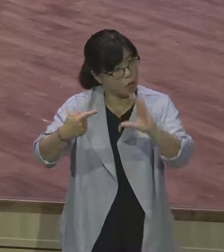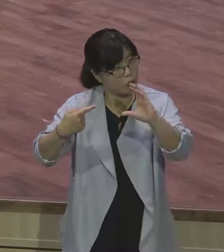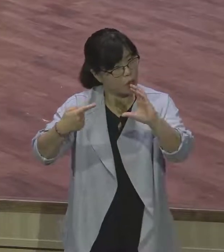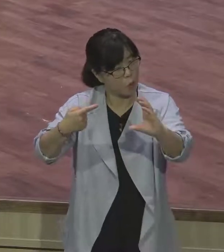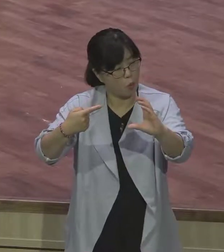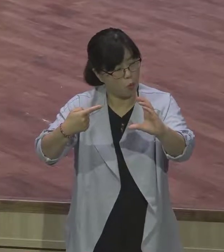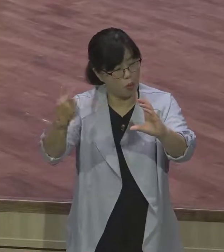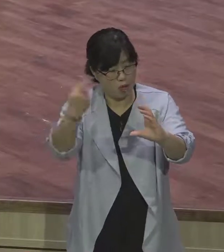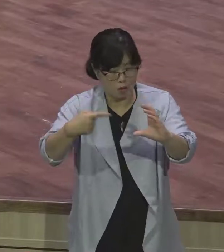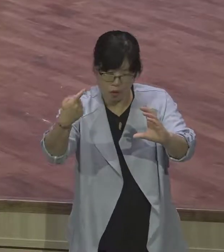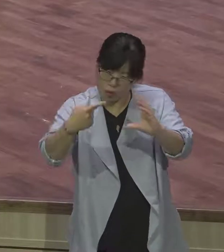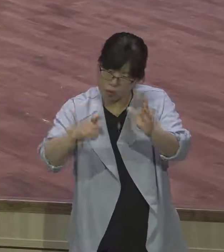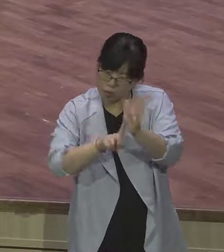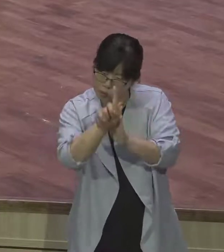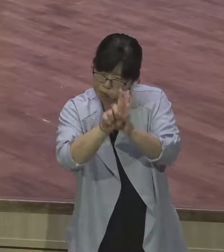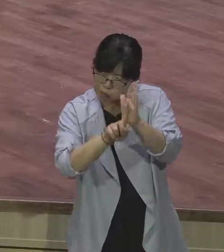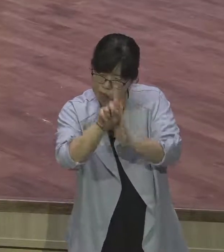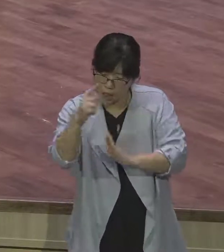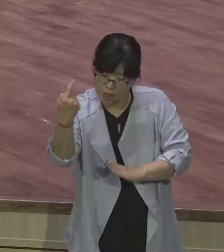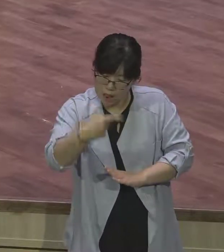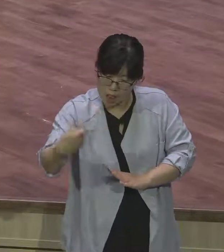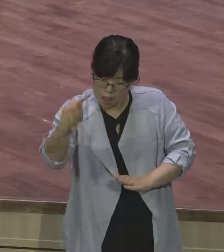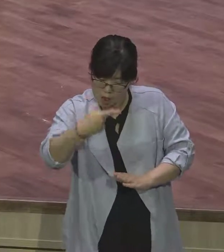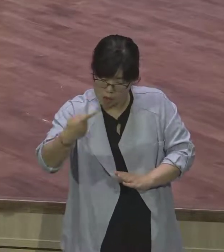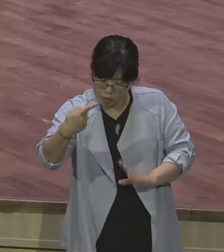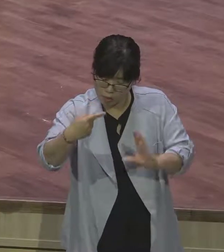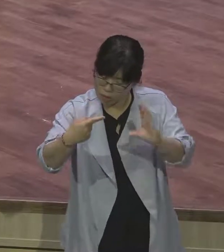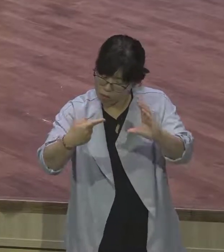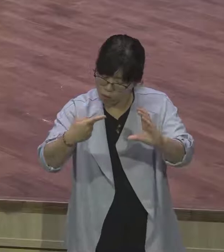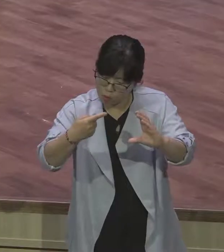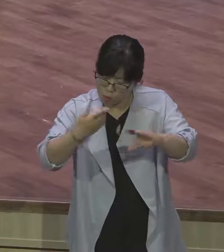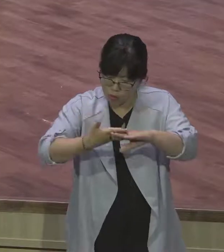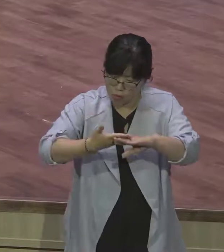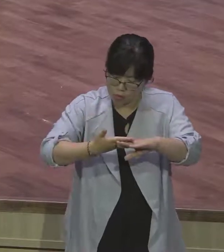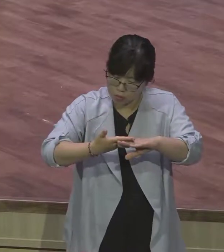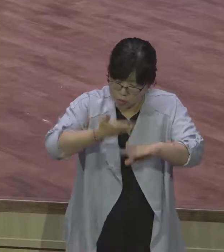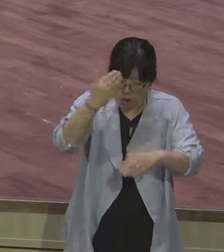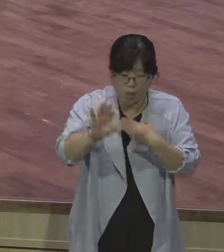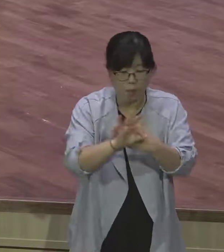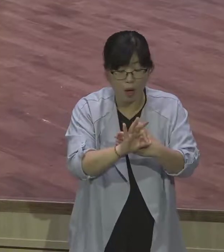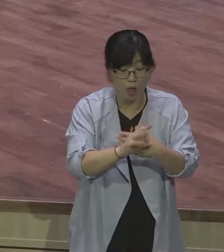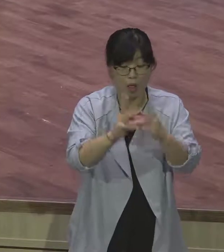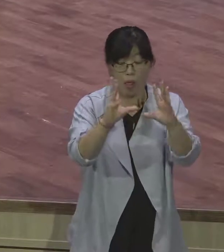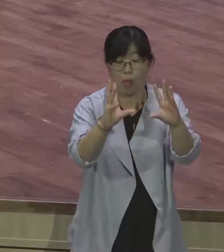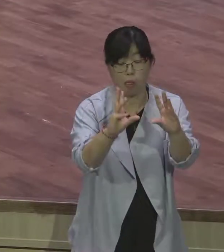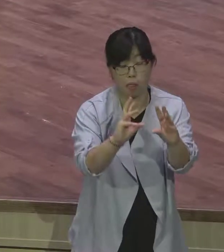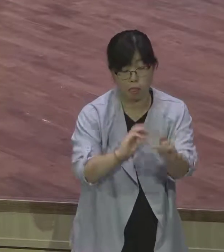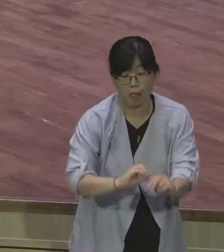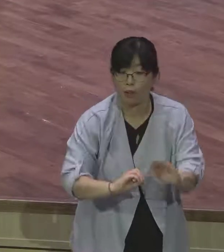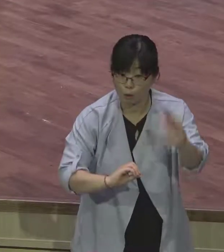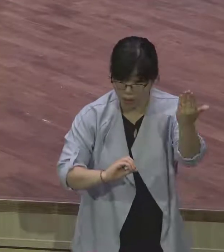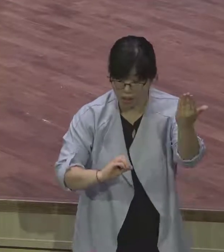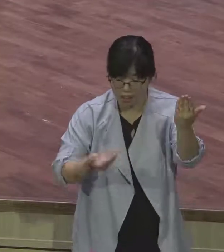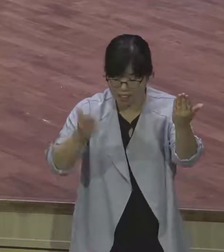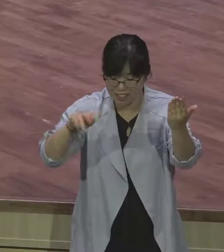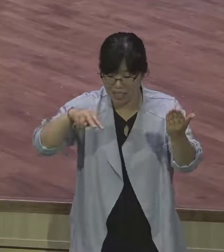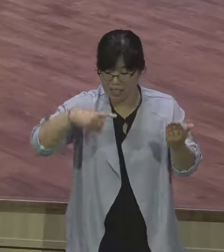2000도 2000도가 돼야 스테인레스가 녹기 시작해요 그 정도로 강도가 심합니다 그래서 스테인레스는